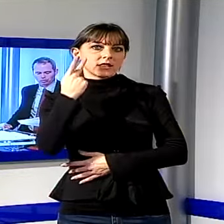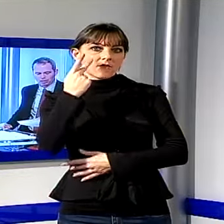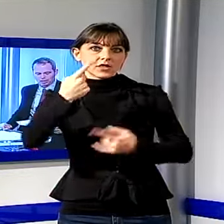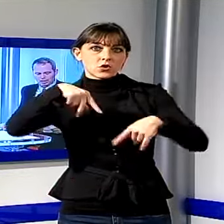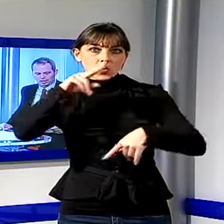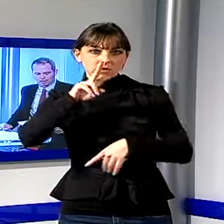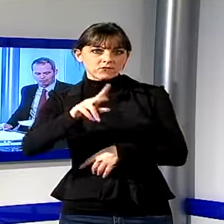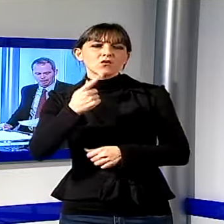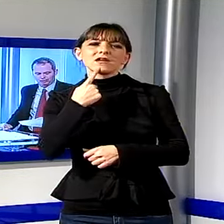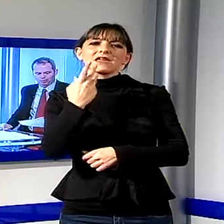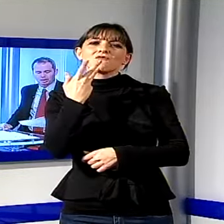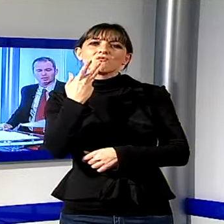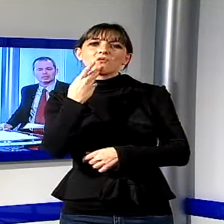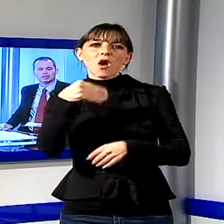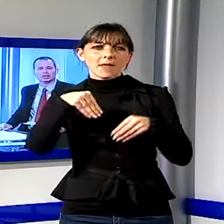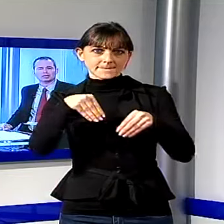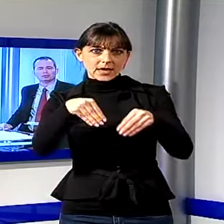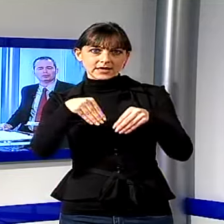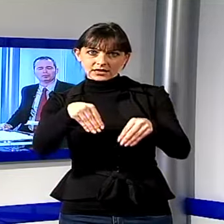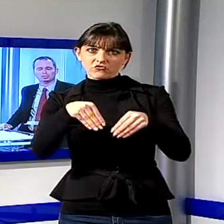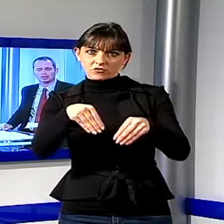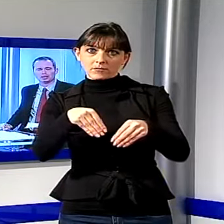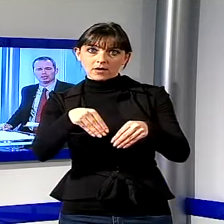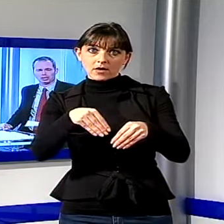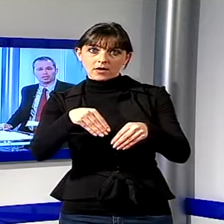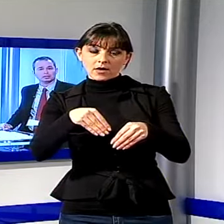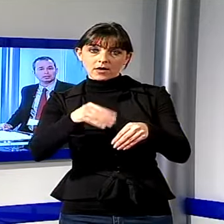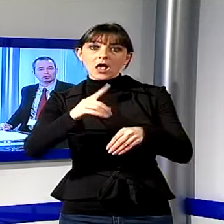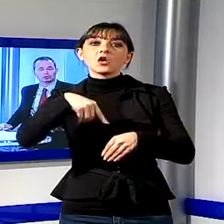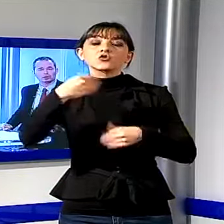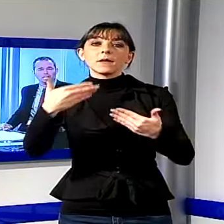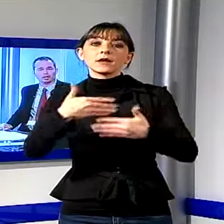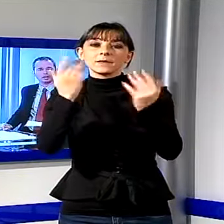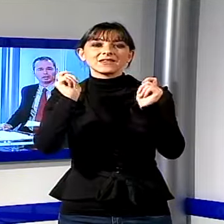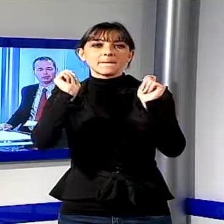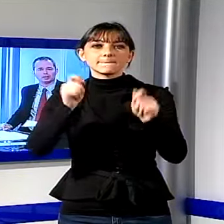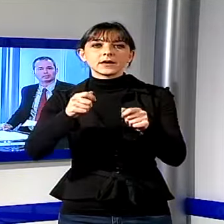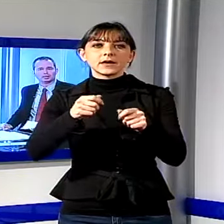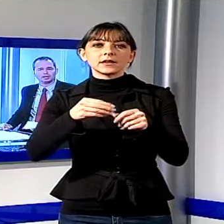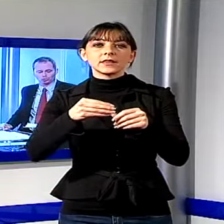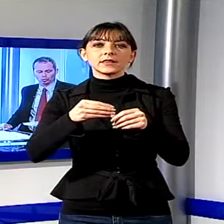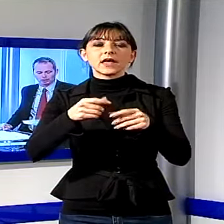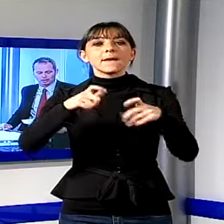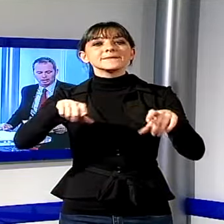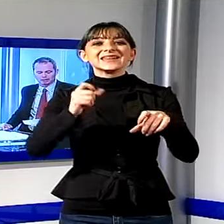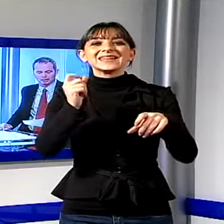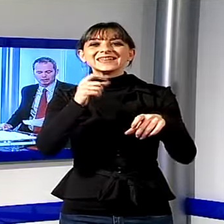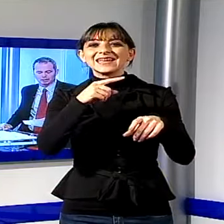alla performance domattina c'è la distribuzione dei biglietti gratuiti a partire